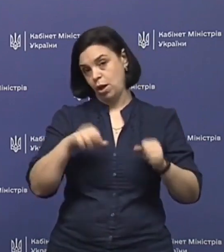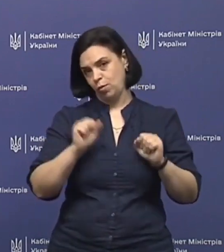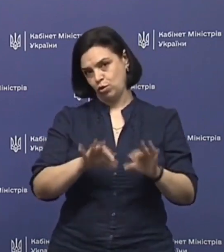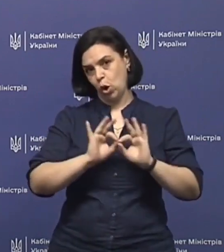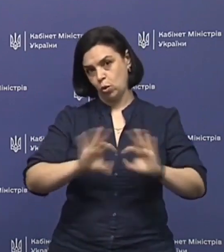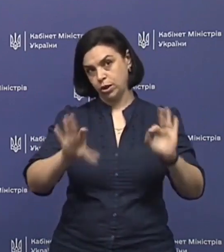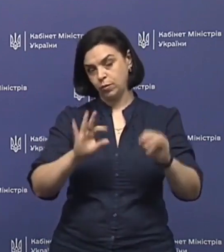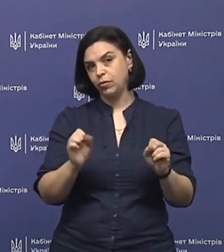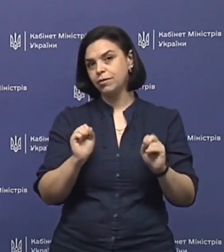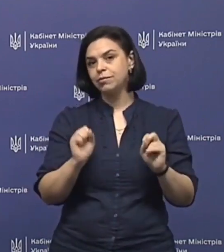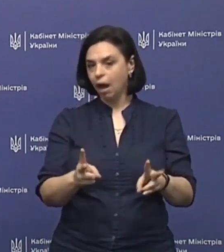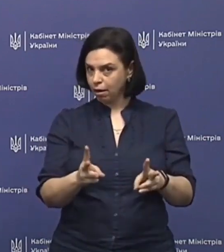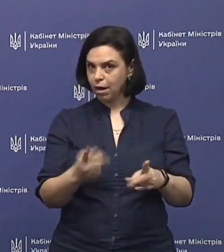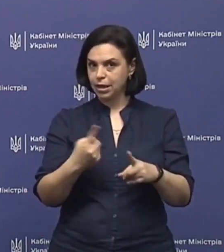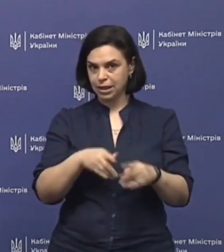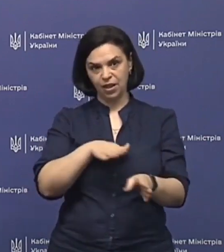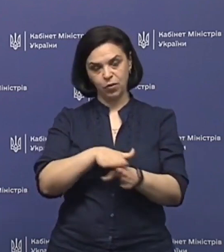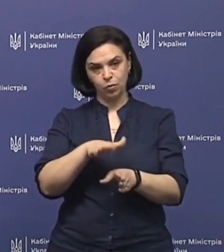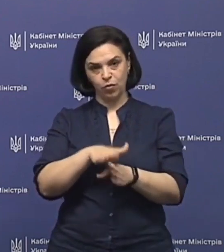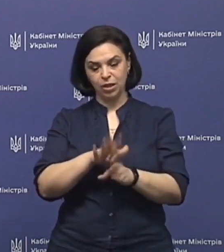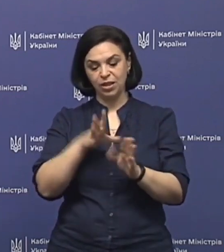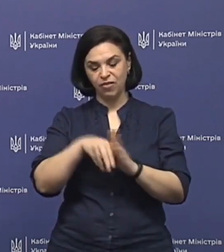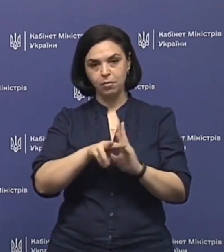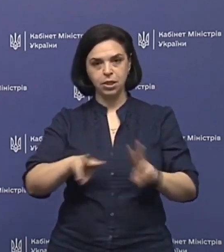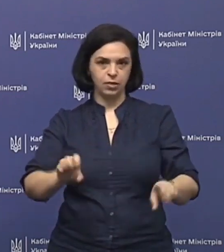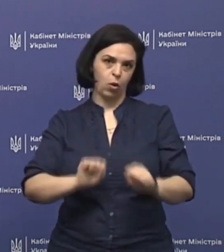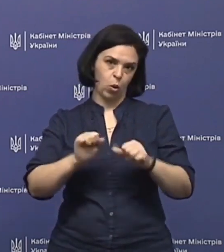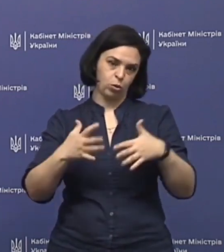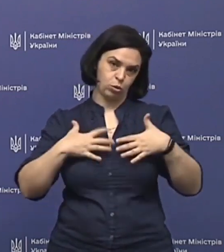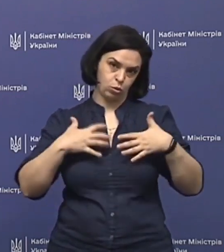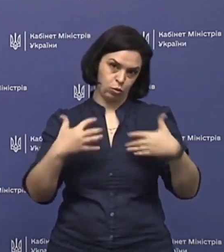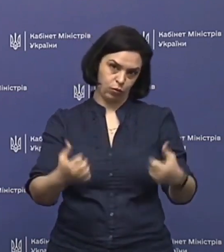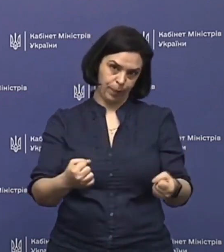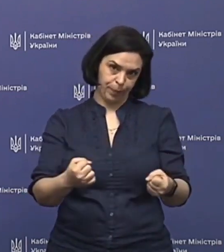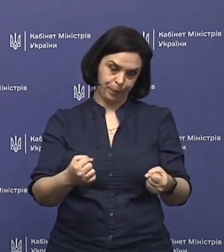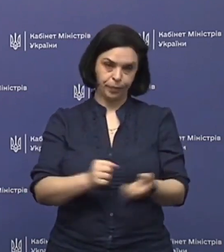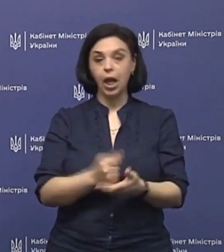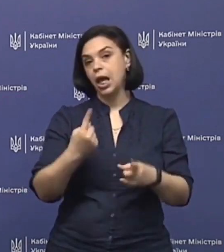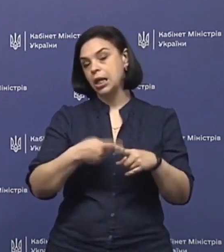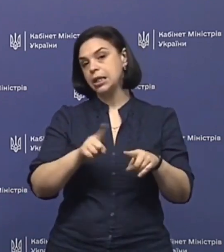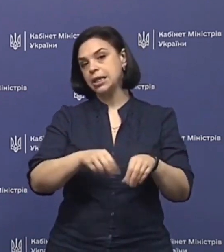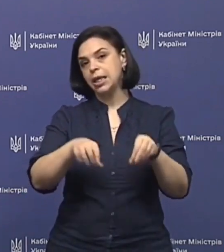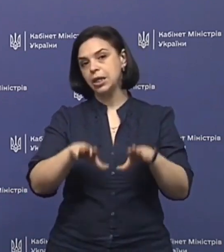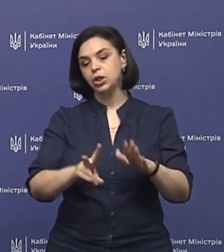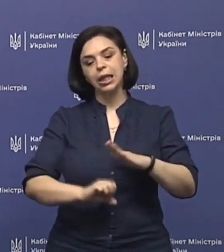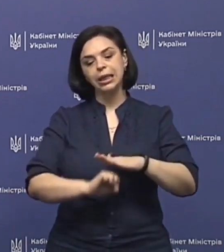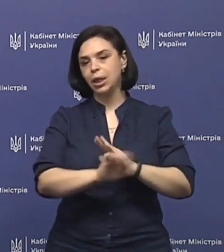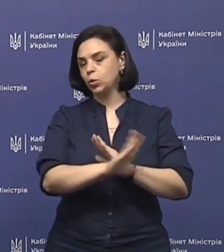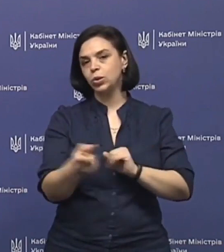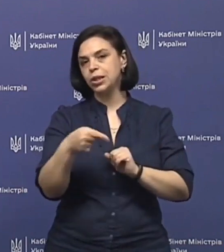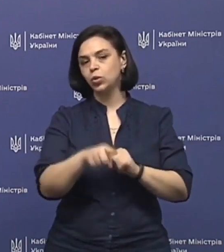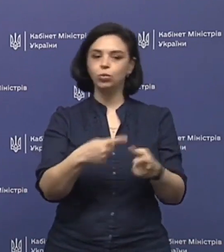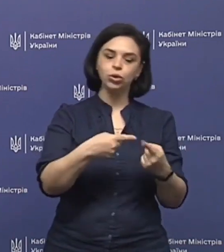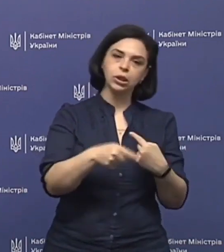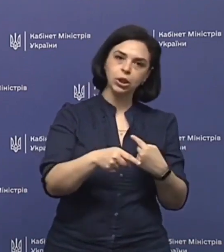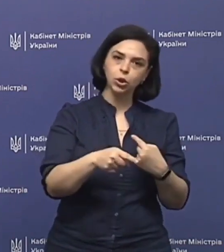розповісти, яким чином це відбувається в Міністерстві охорони здоров'я. Це рішення не грунтується на тому